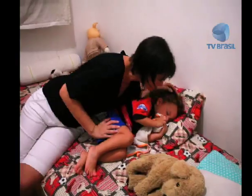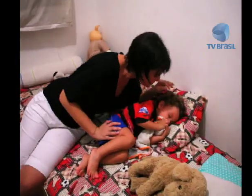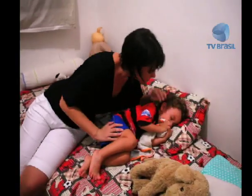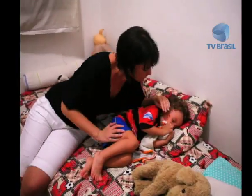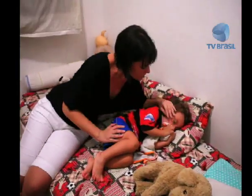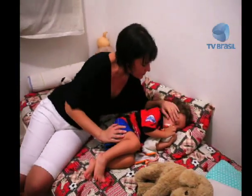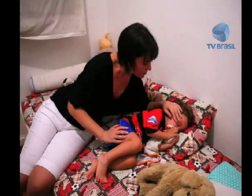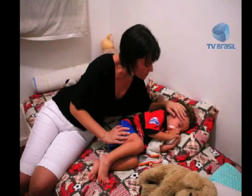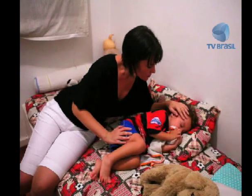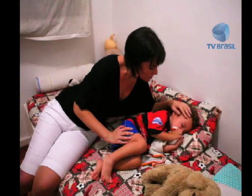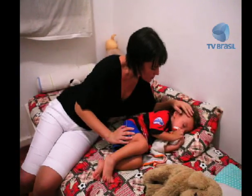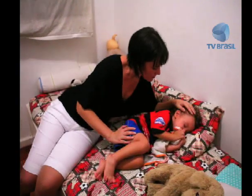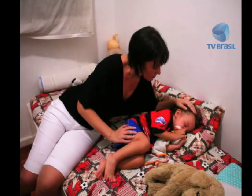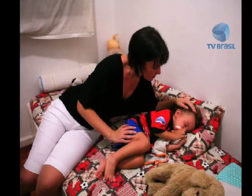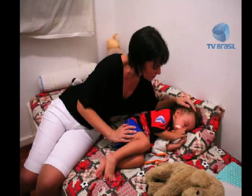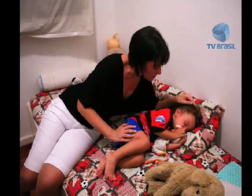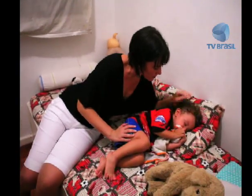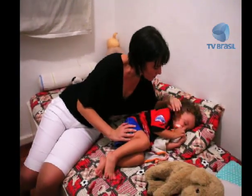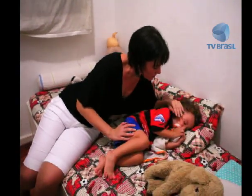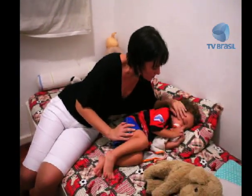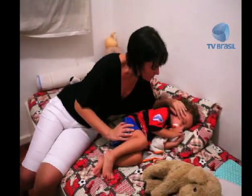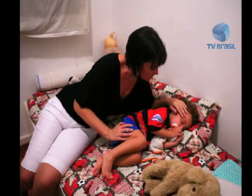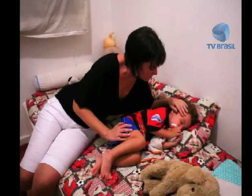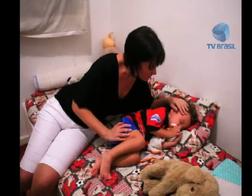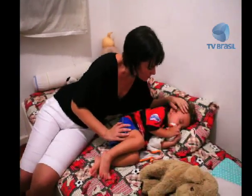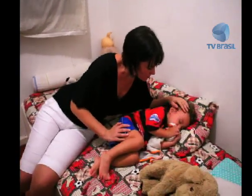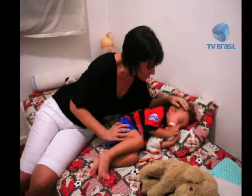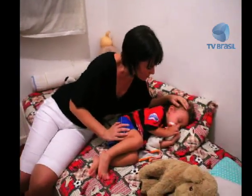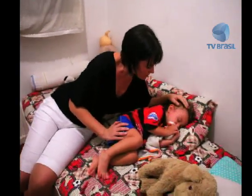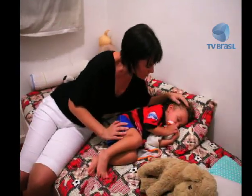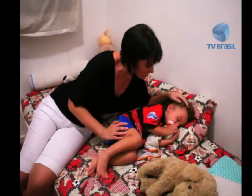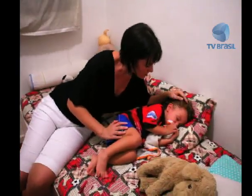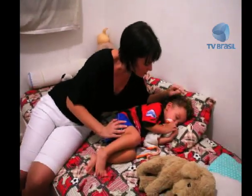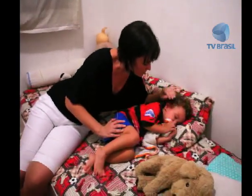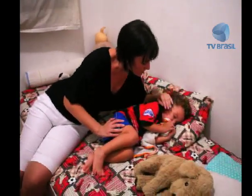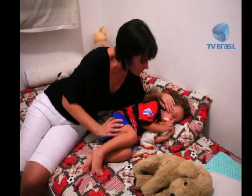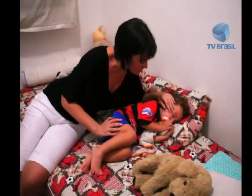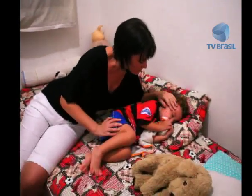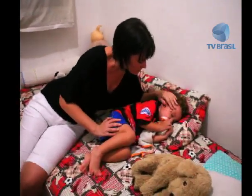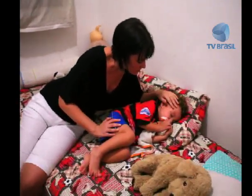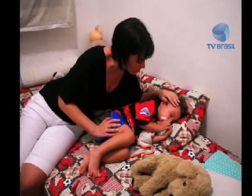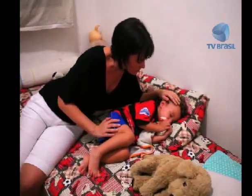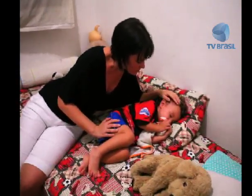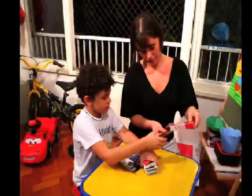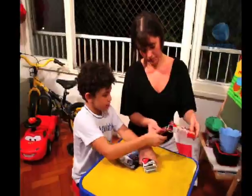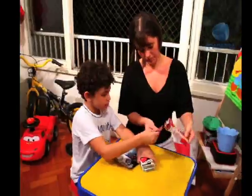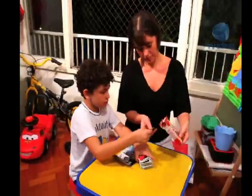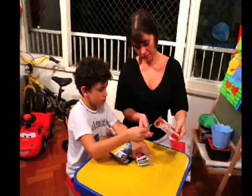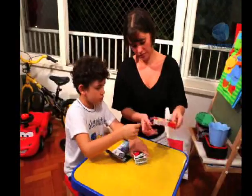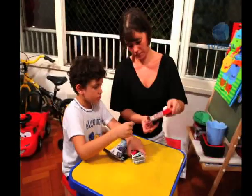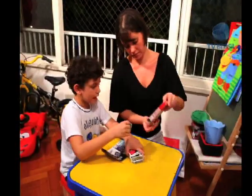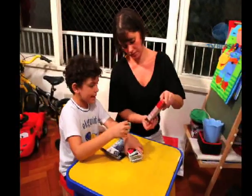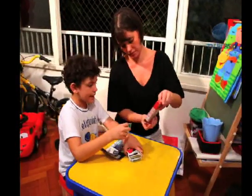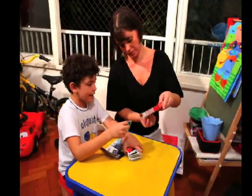Vanessa beija e faz carinho no filho mais novo, Davi, que está dormindo com a chupeta na boca. Depois, brinca de cartas com o Lucas.